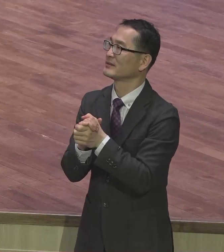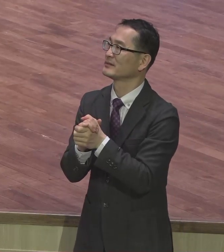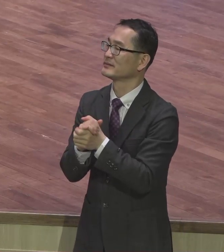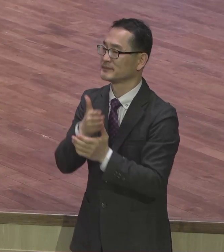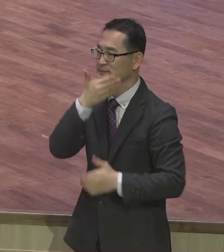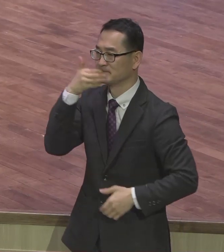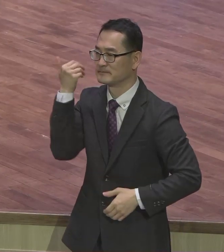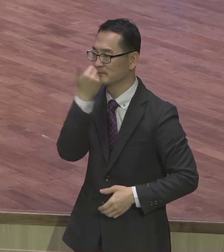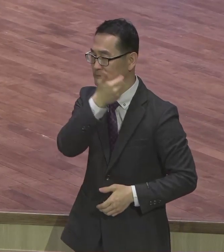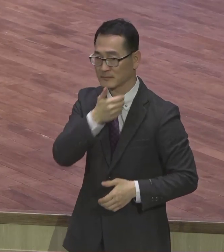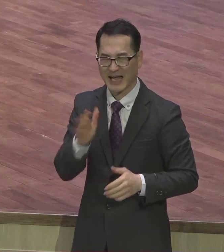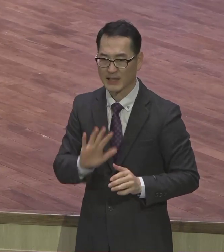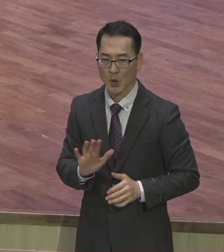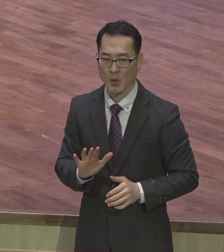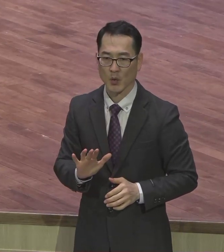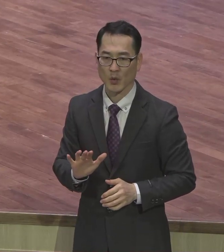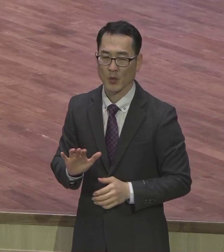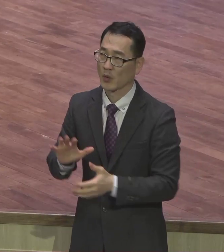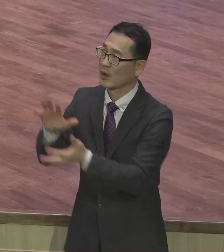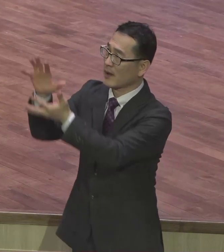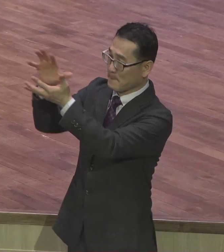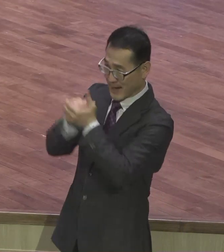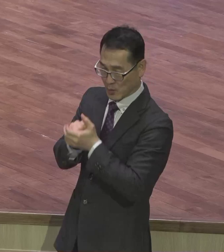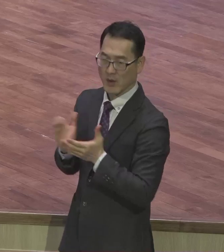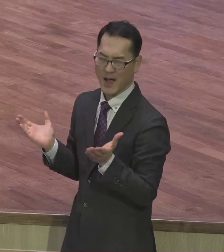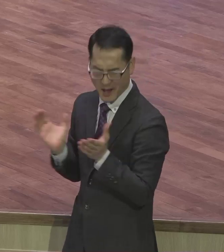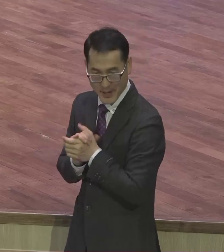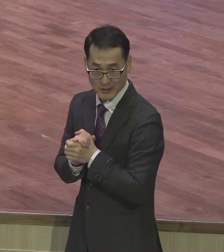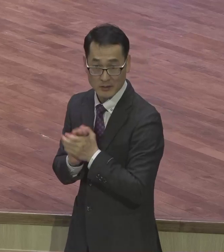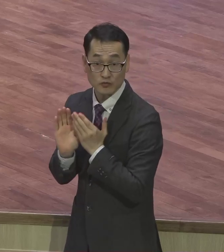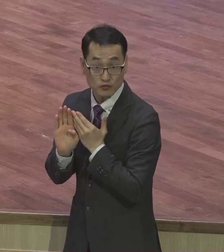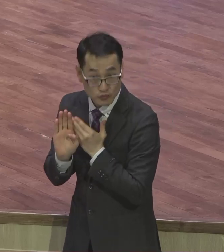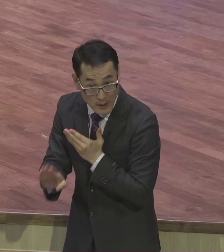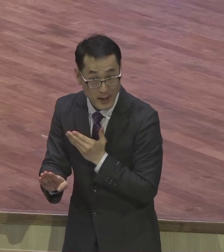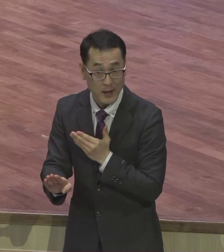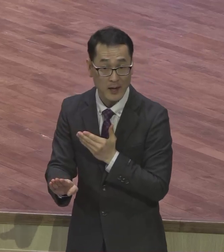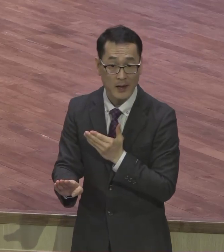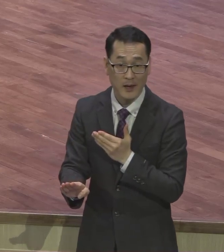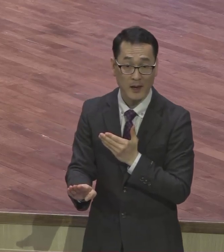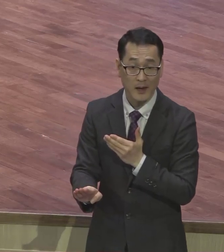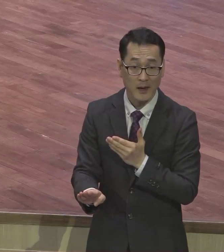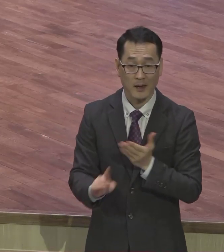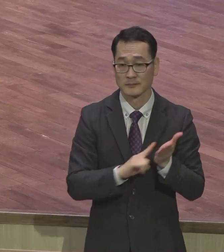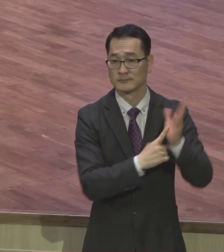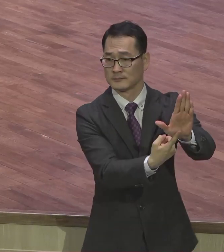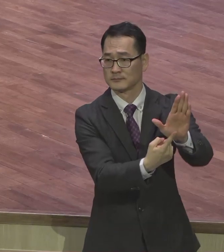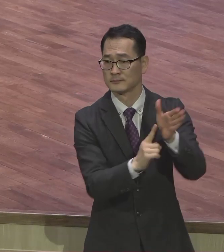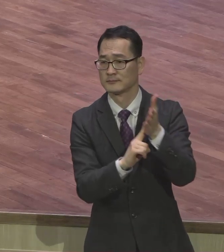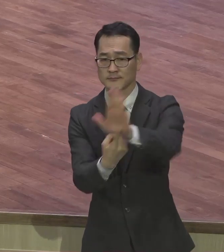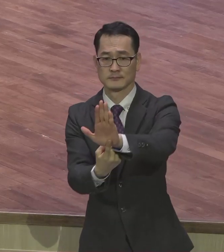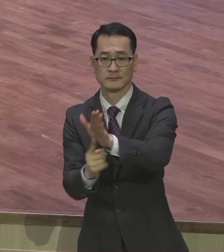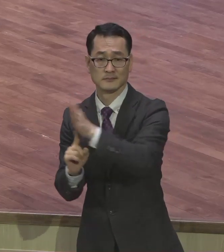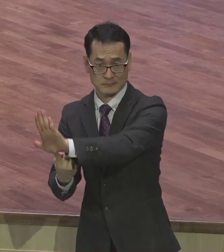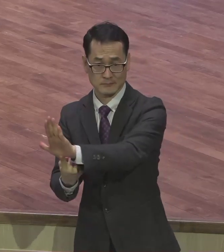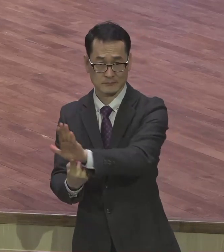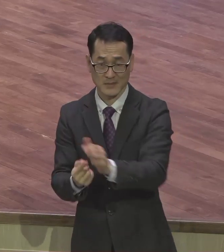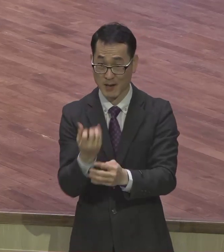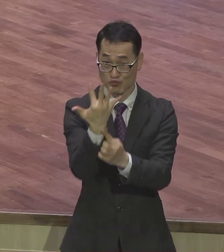받고 끝나는 것이 아니라 노트만 기록해 놓은 것이 아니라 이 말씀을 내미는 겁니다. 증거하는 거다. 생명의 말씀인